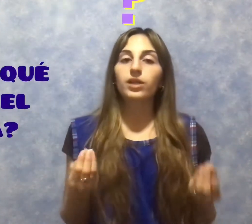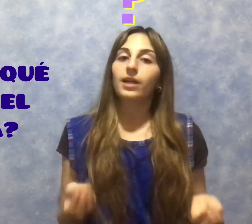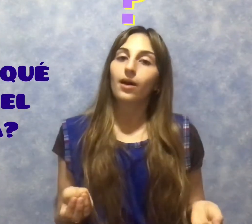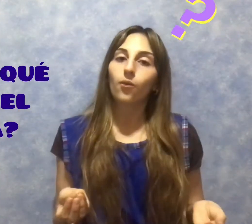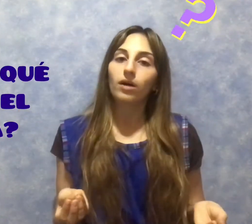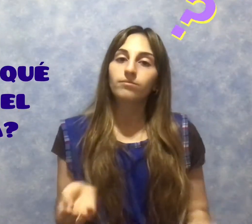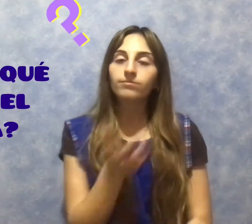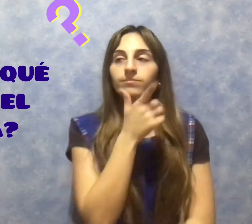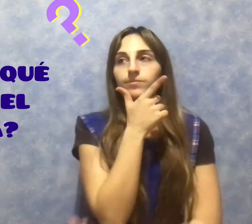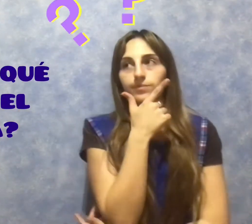el agua?